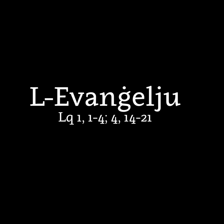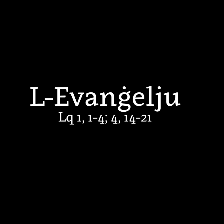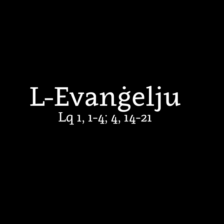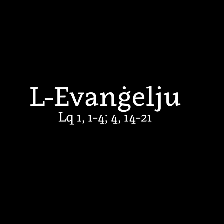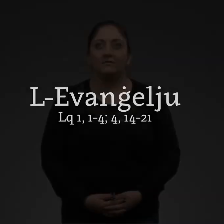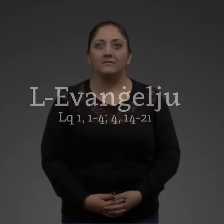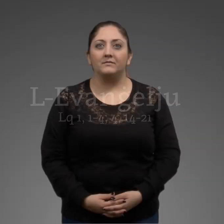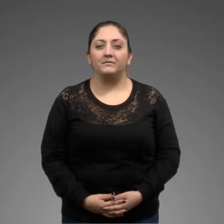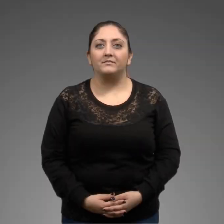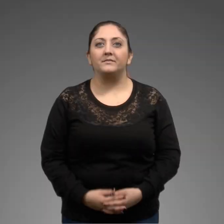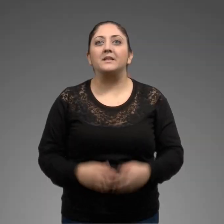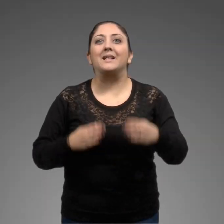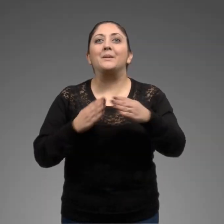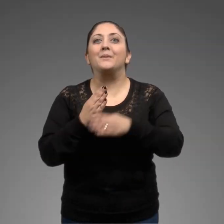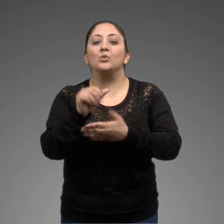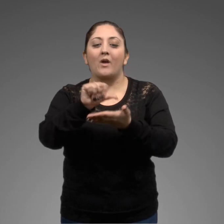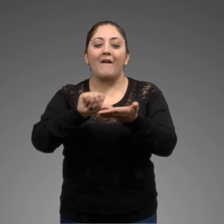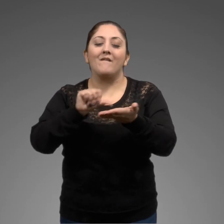bidu tal-evanġeljus kont san l-uqa